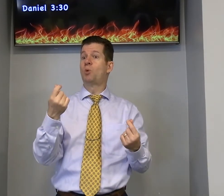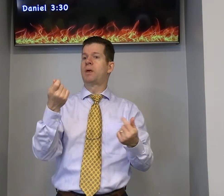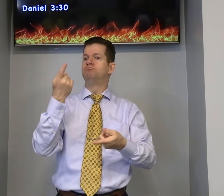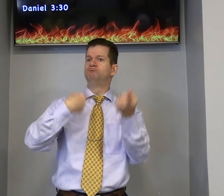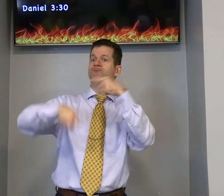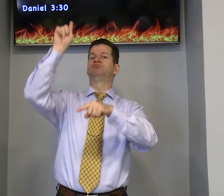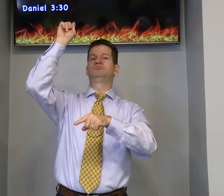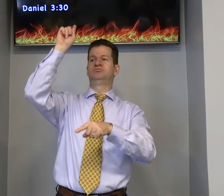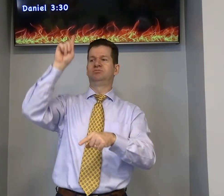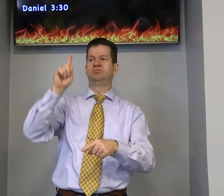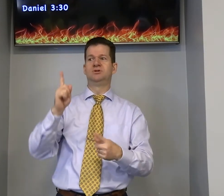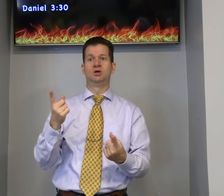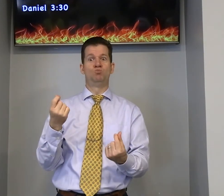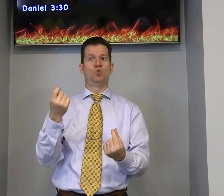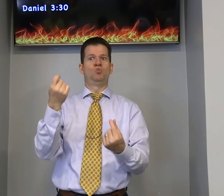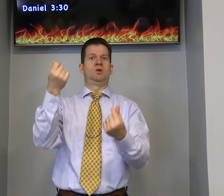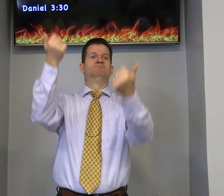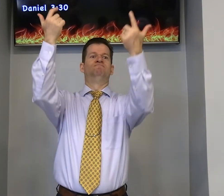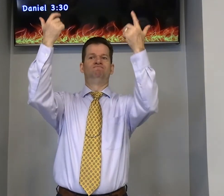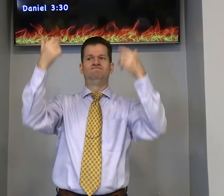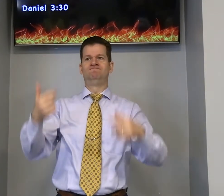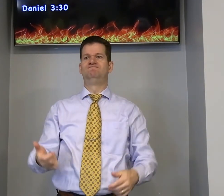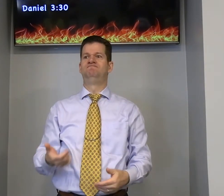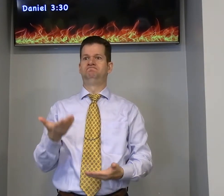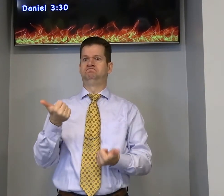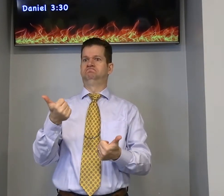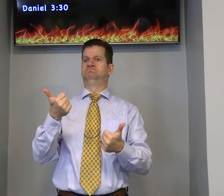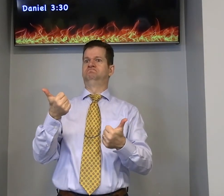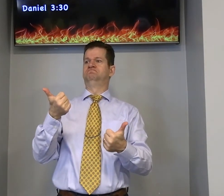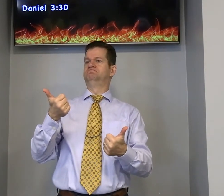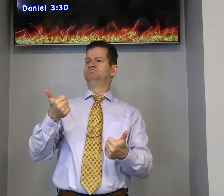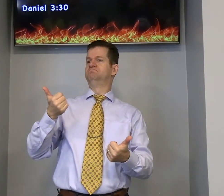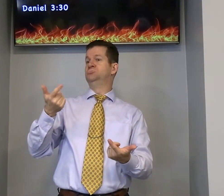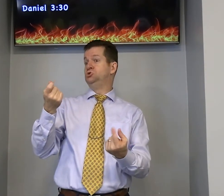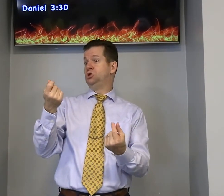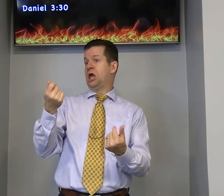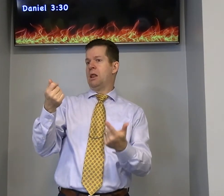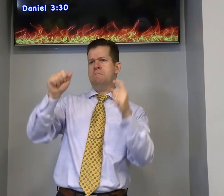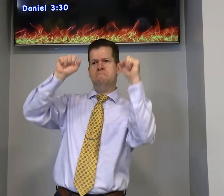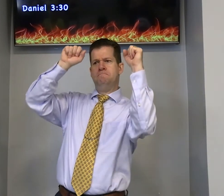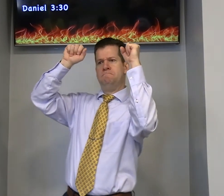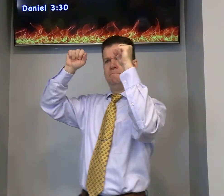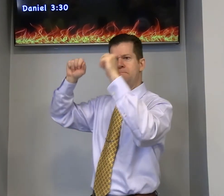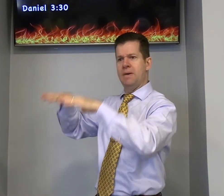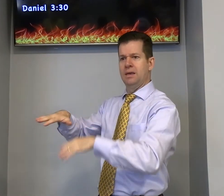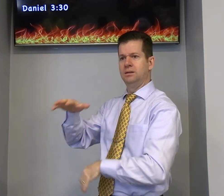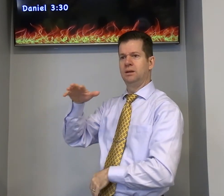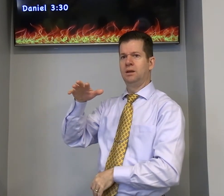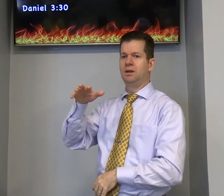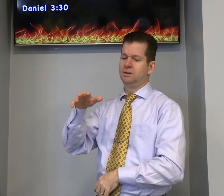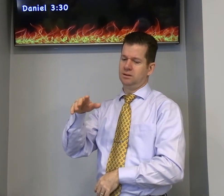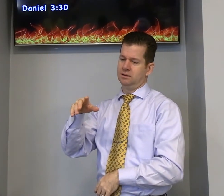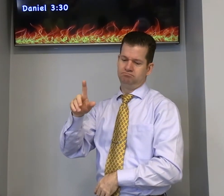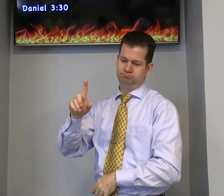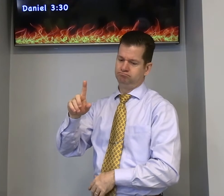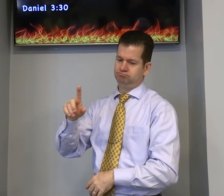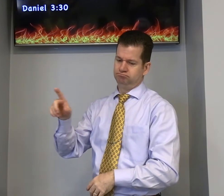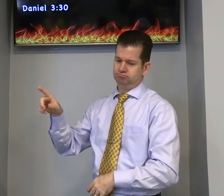o sucesso o sucesso dinheiro benção